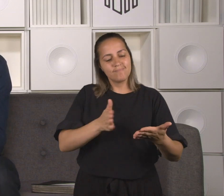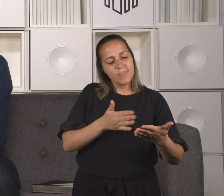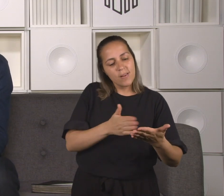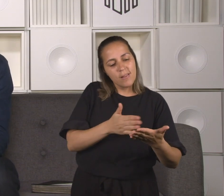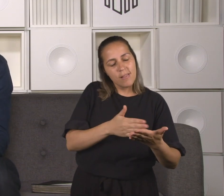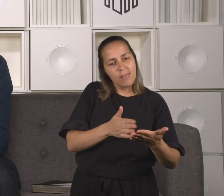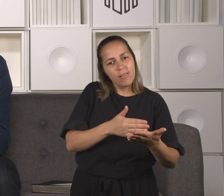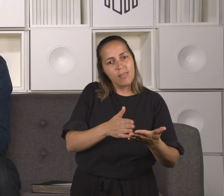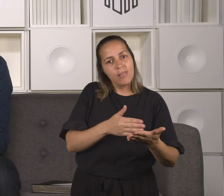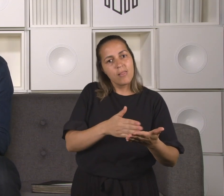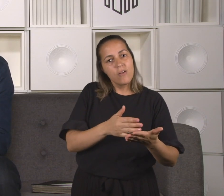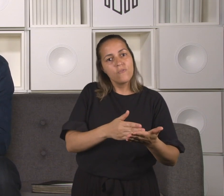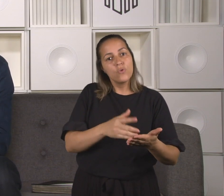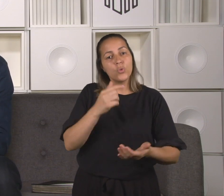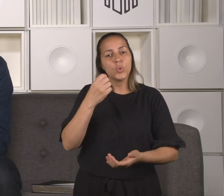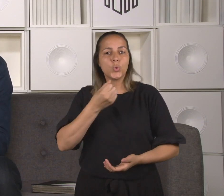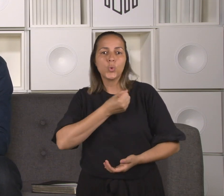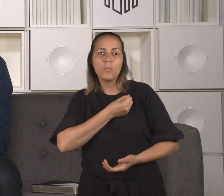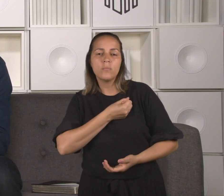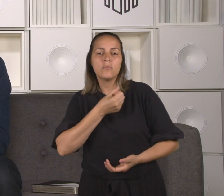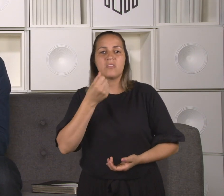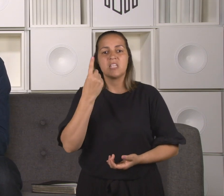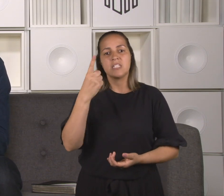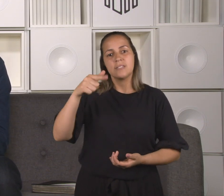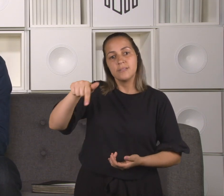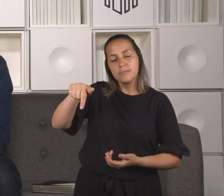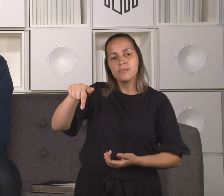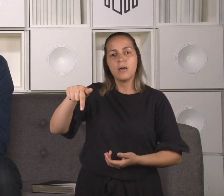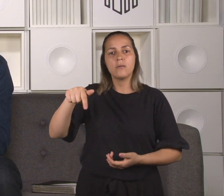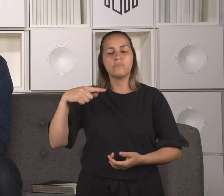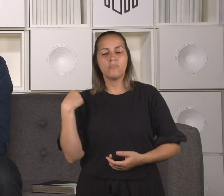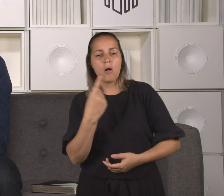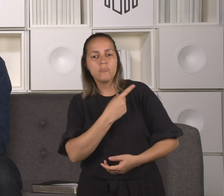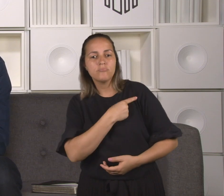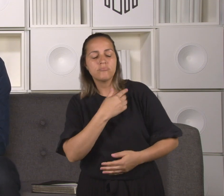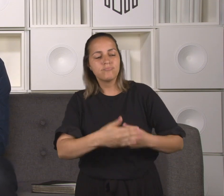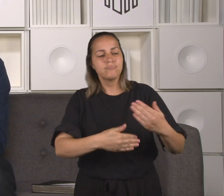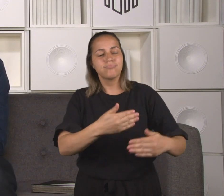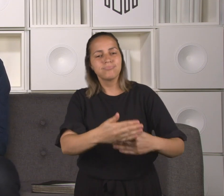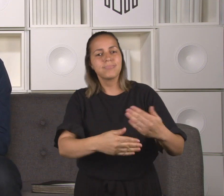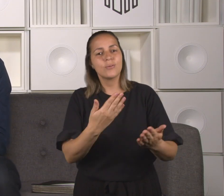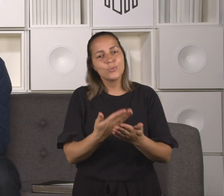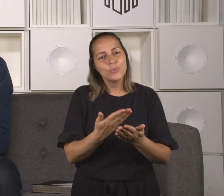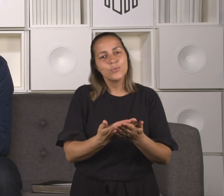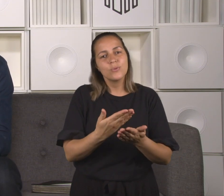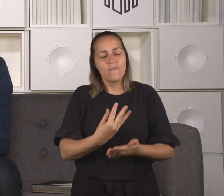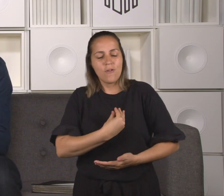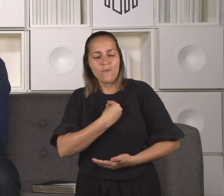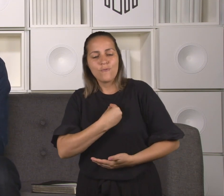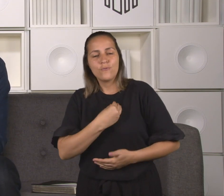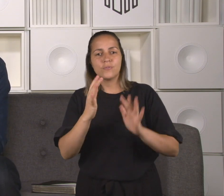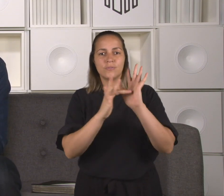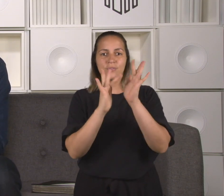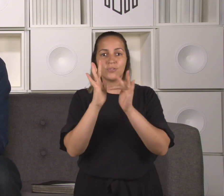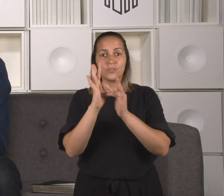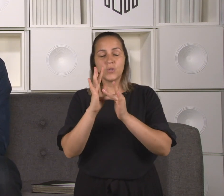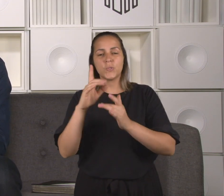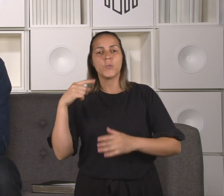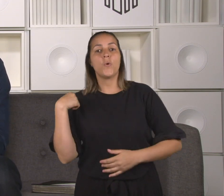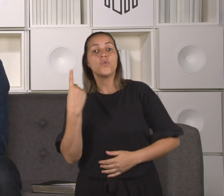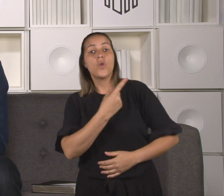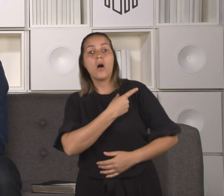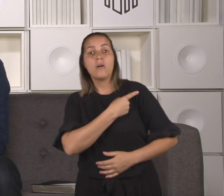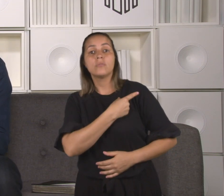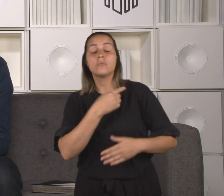Talmidim, o passo a passo de Jesus em meditações semanais. Então nós estamos no encontro